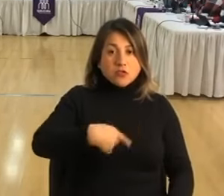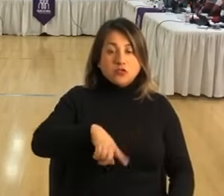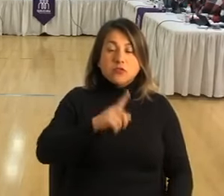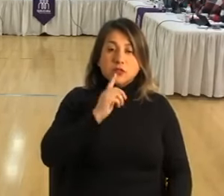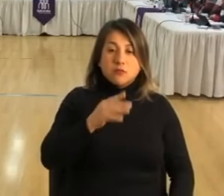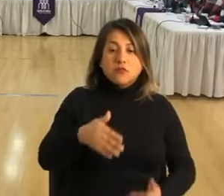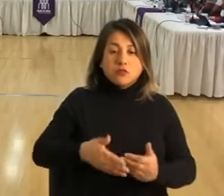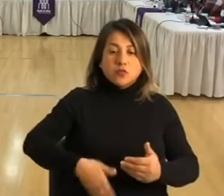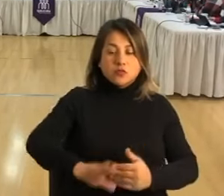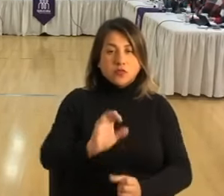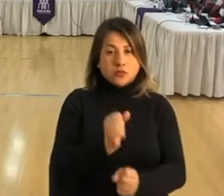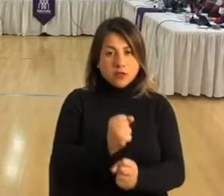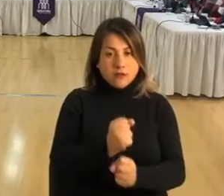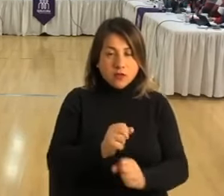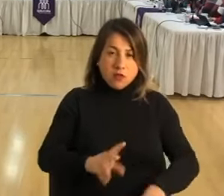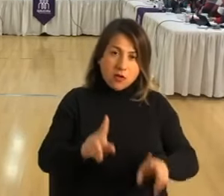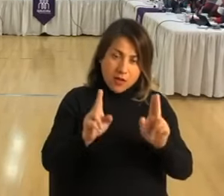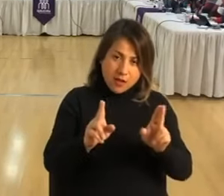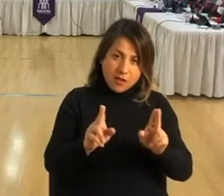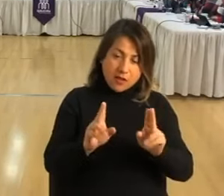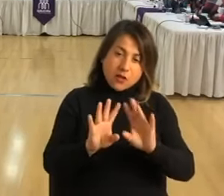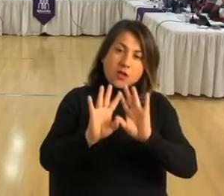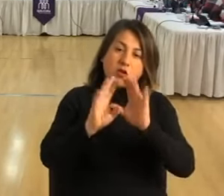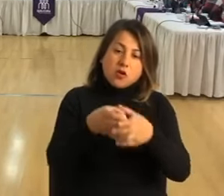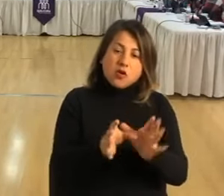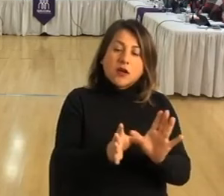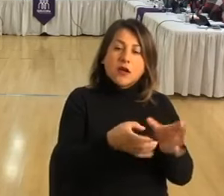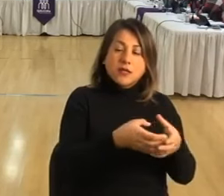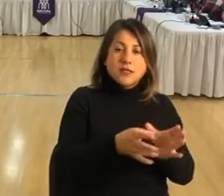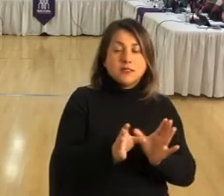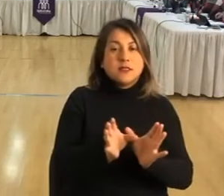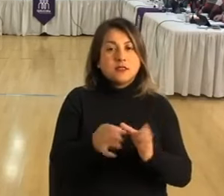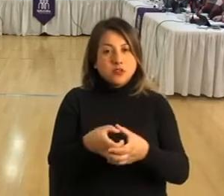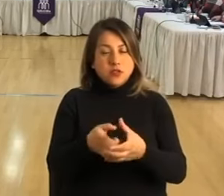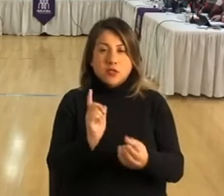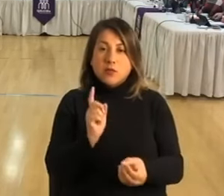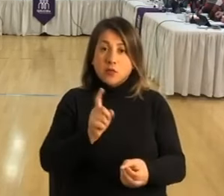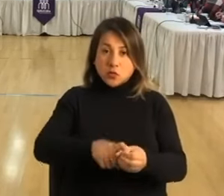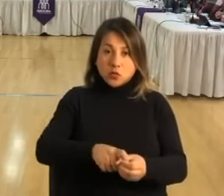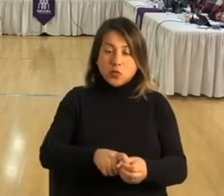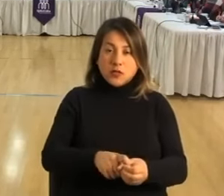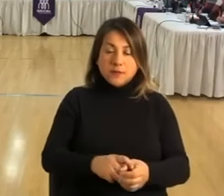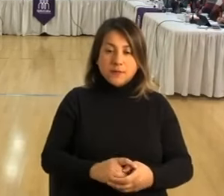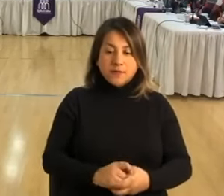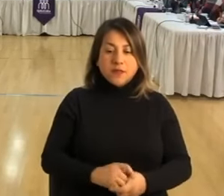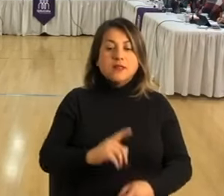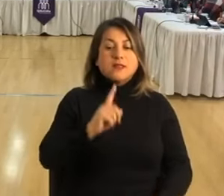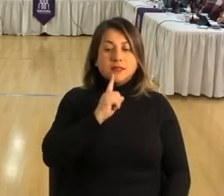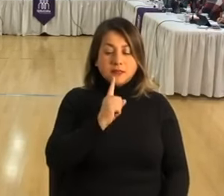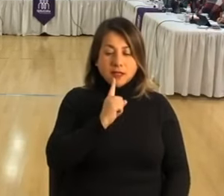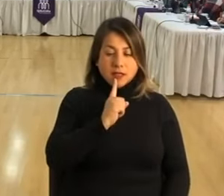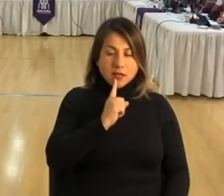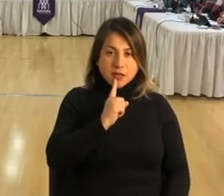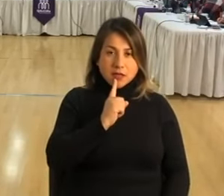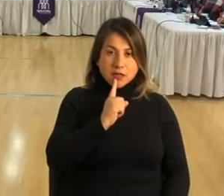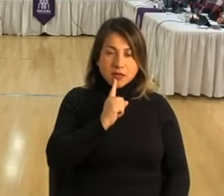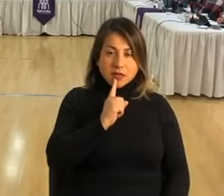un trabajo y que espero que las organizaciones que postulen, que tengan la